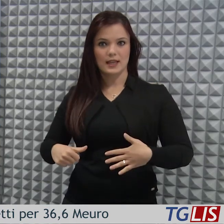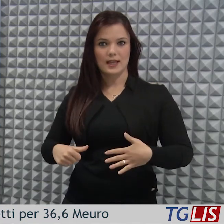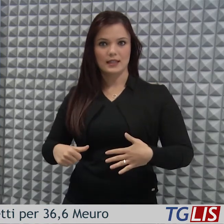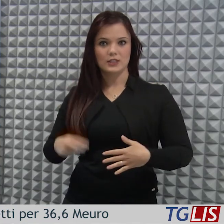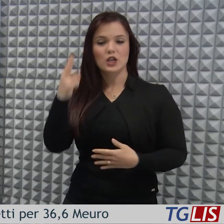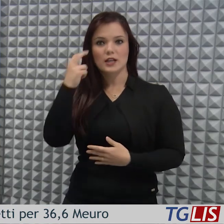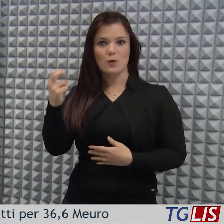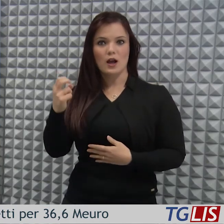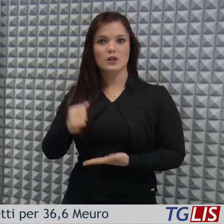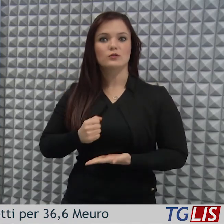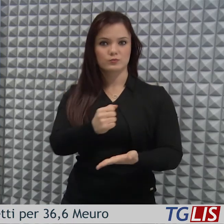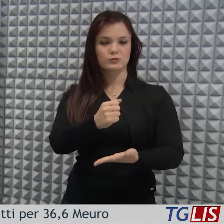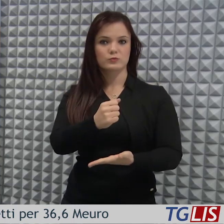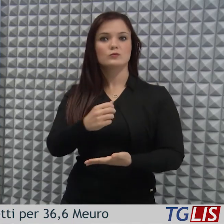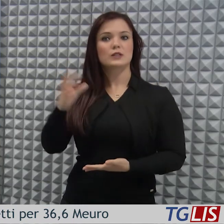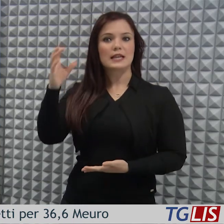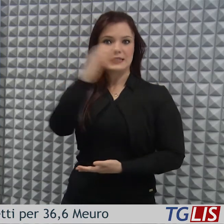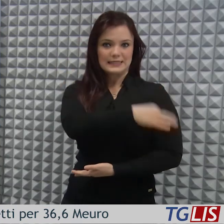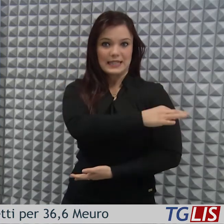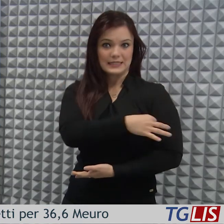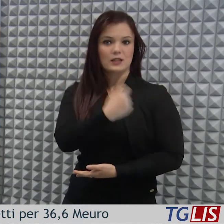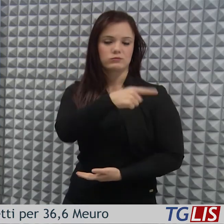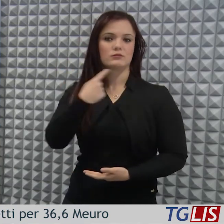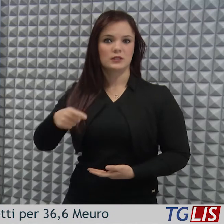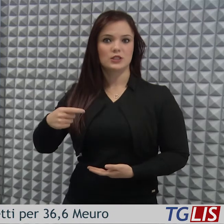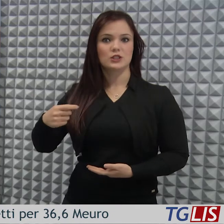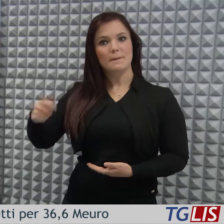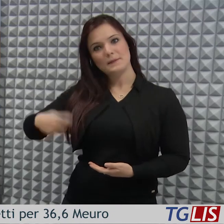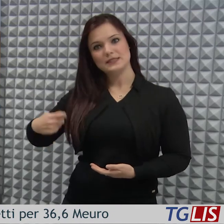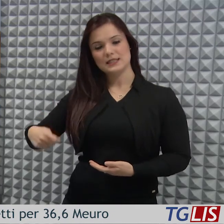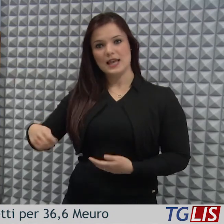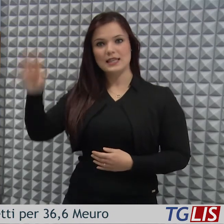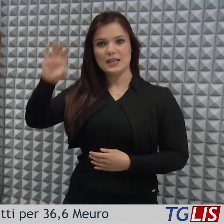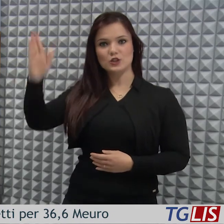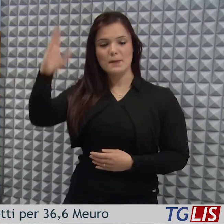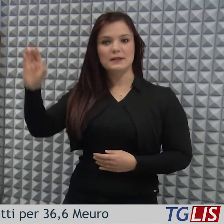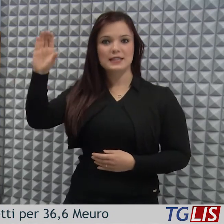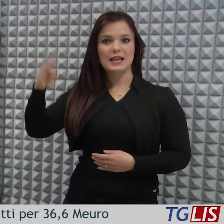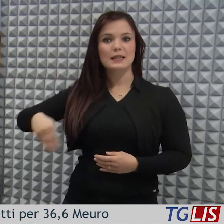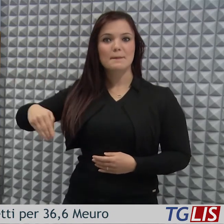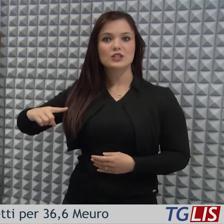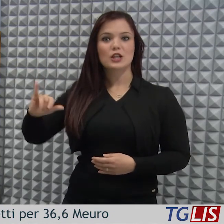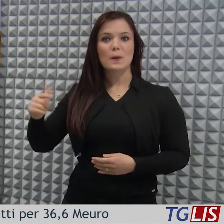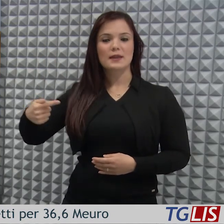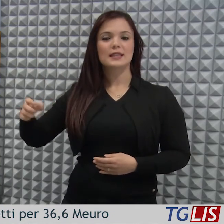gli investimenti nella sanità, commenta il Presidente della Regione Basilicata, Marcello Pittella,